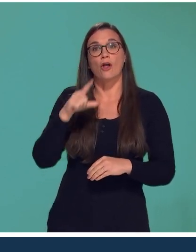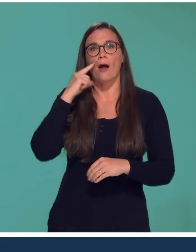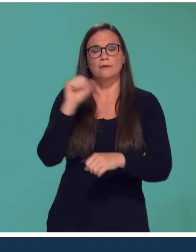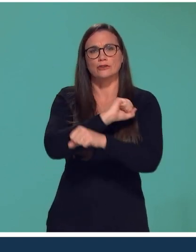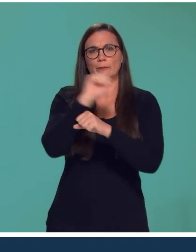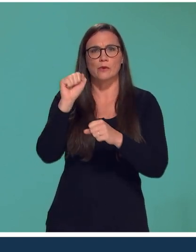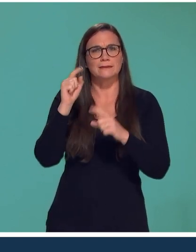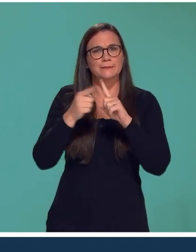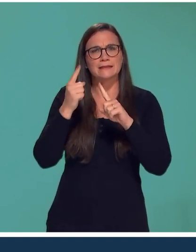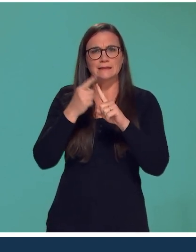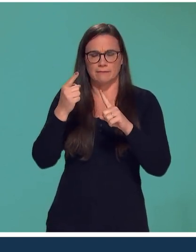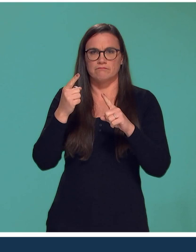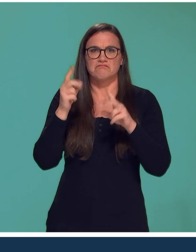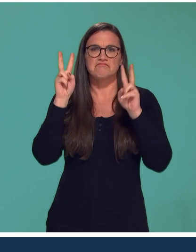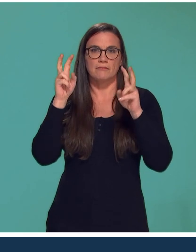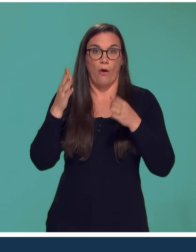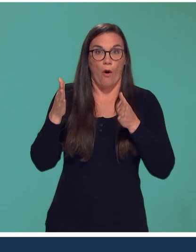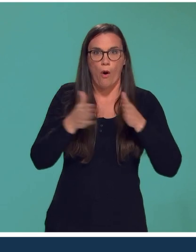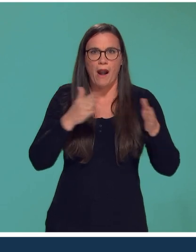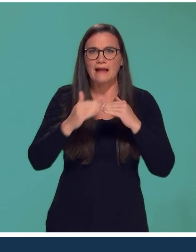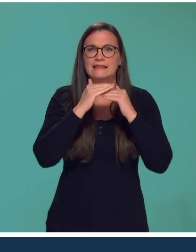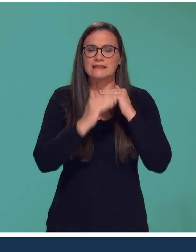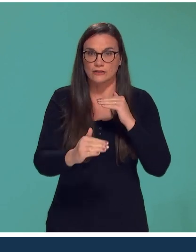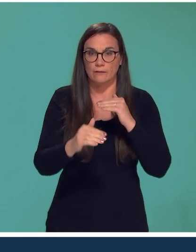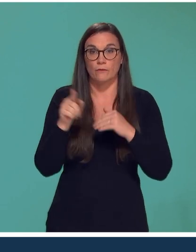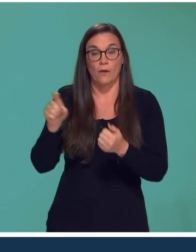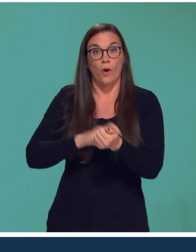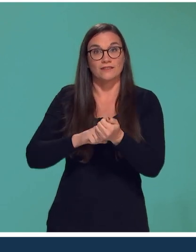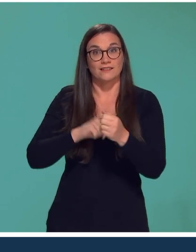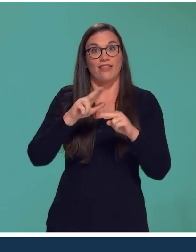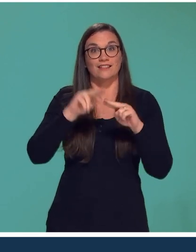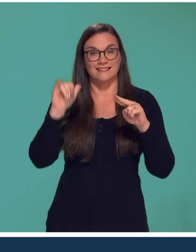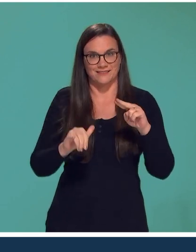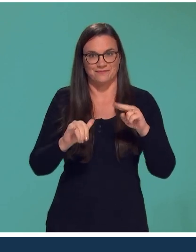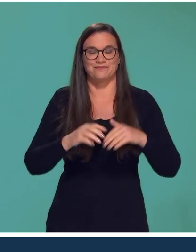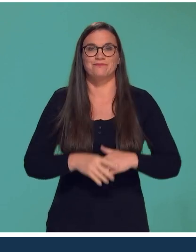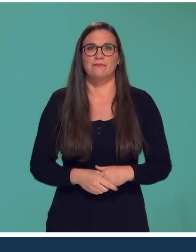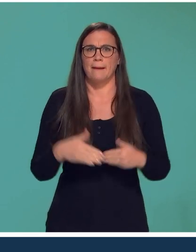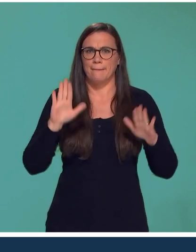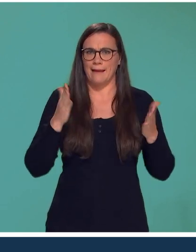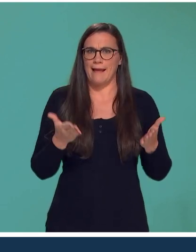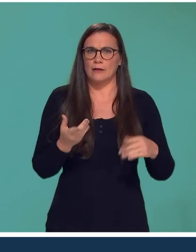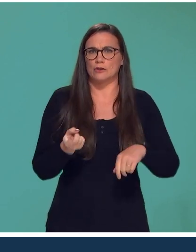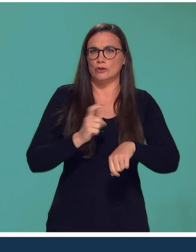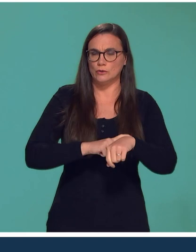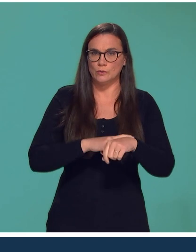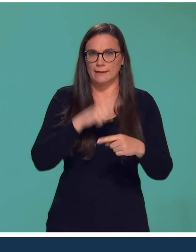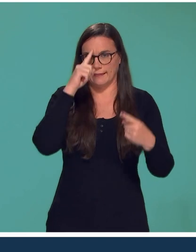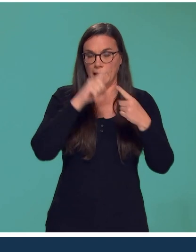Nous vous présenterons un champion spécialiste de roller descente originaire de Nancy. Mais tout de suite, nous